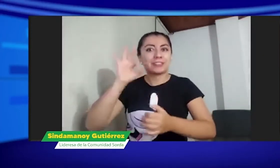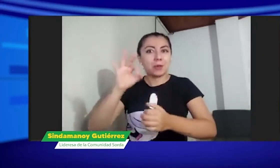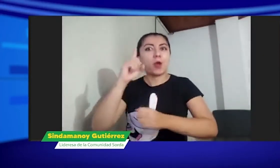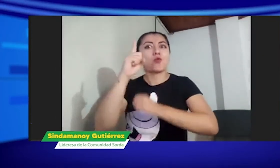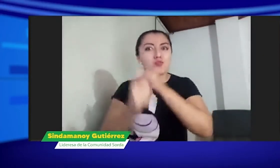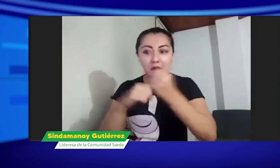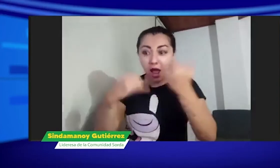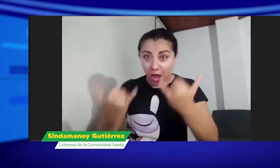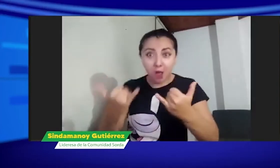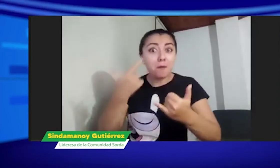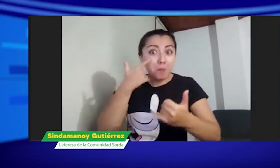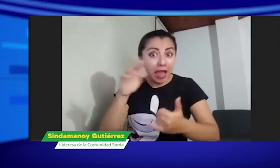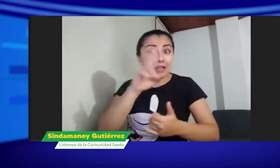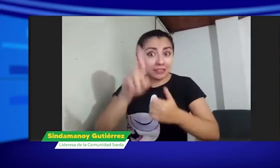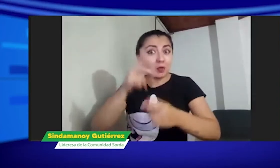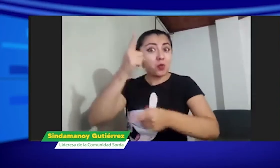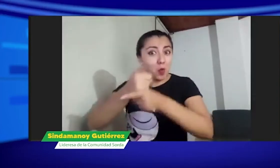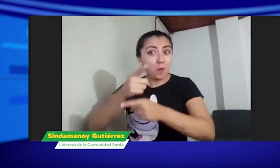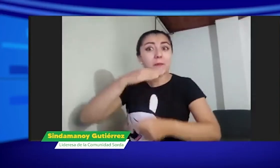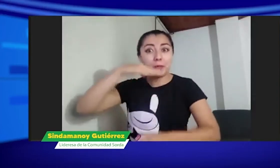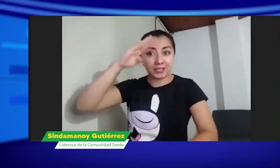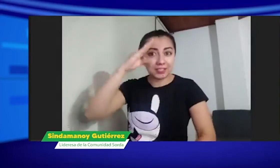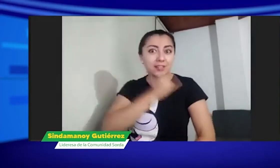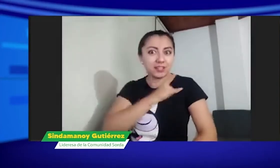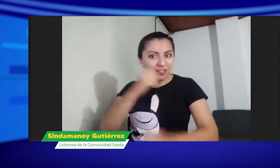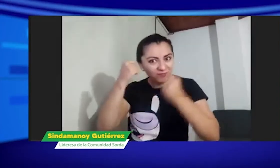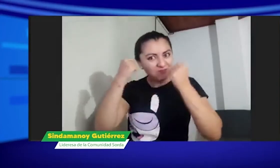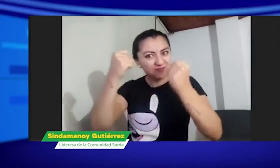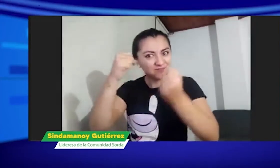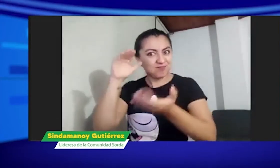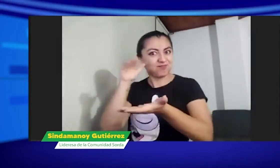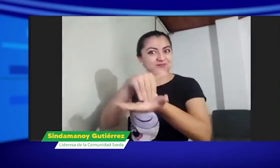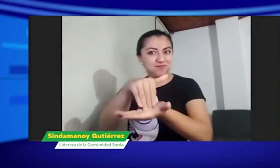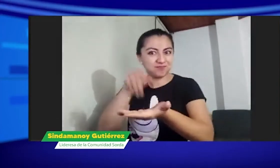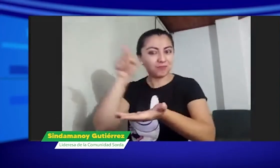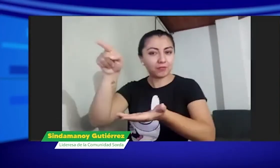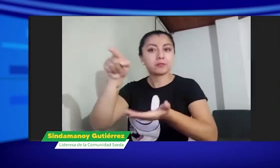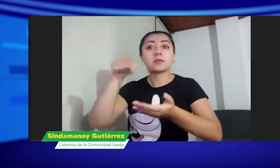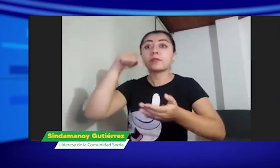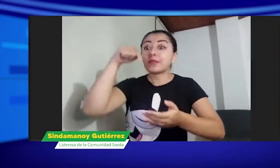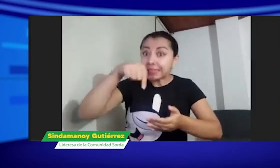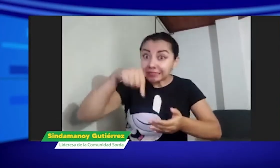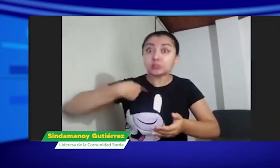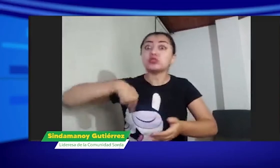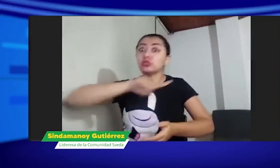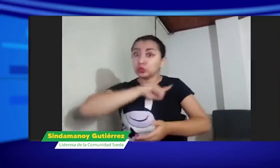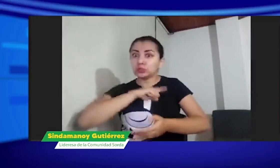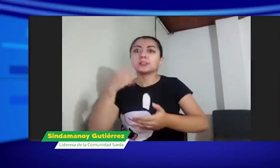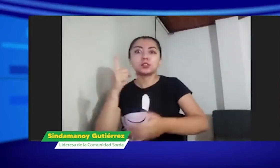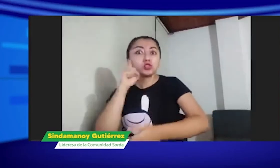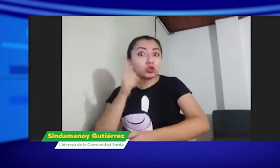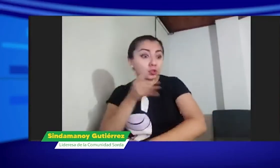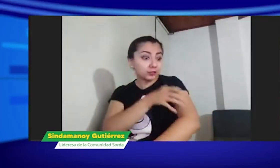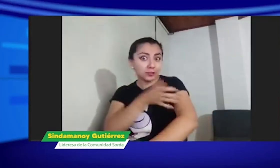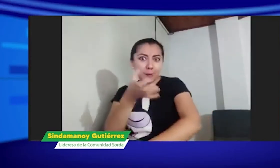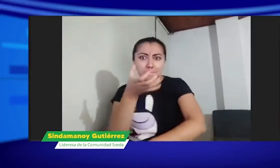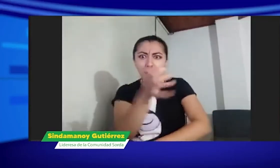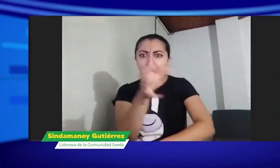delantera así debiéramos de hacerlo siempre como se ha hecho y nosotros debiéramos de seguir en esas